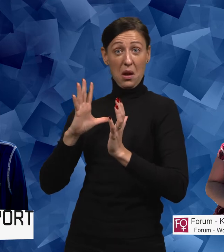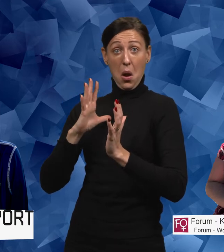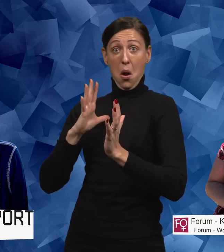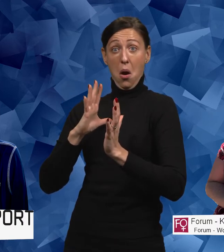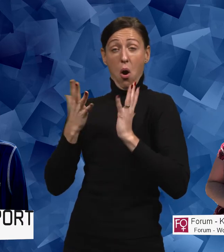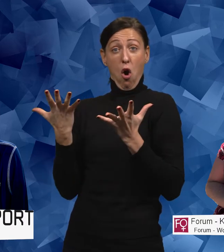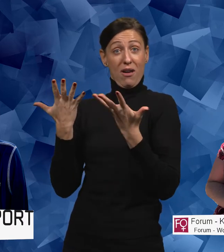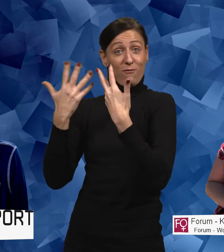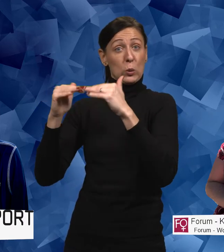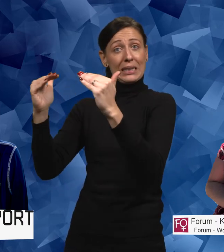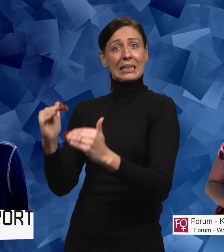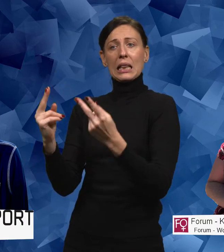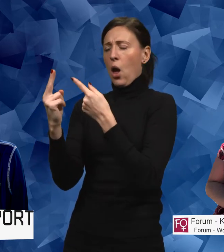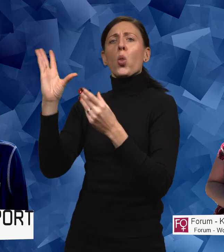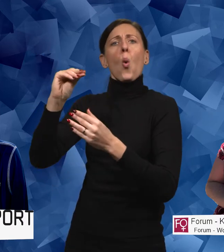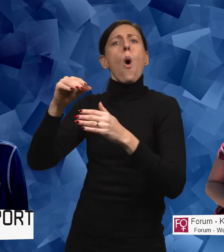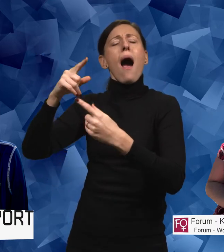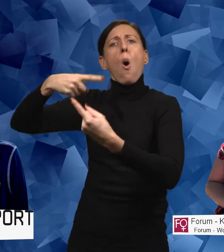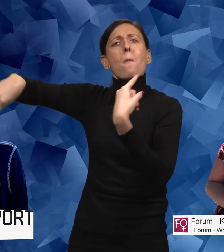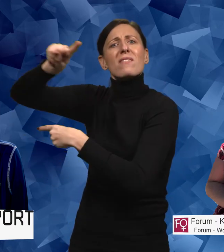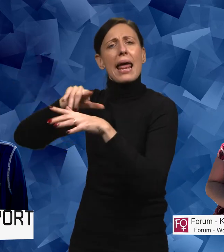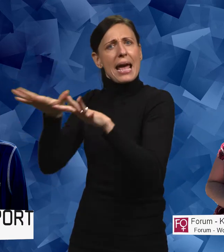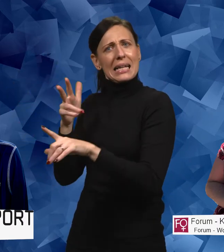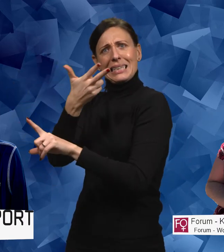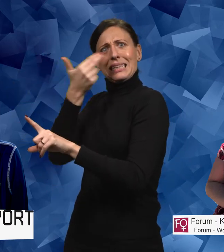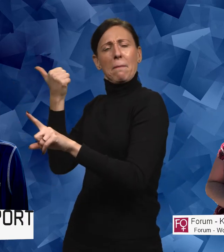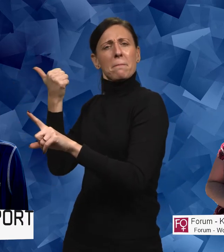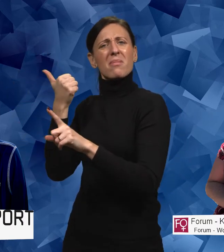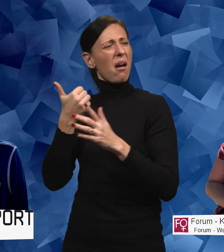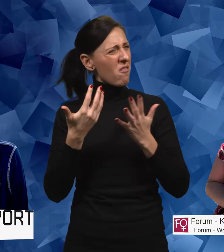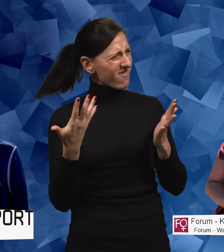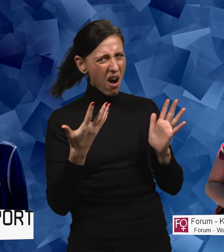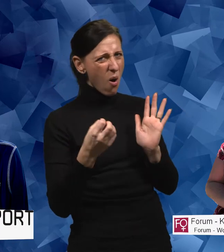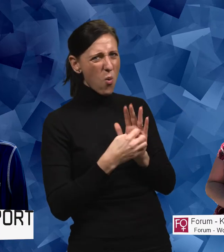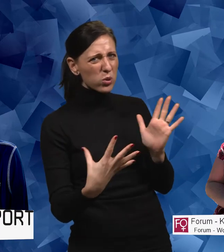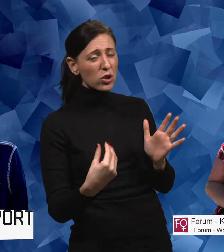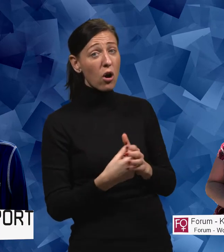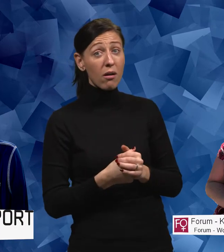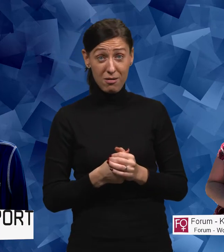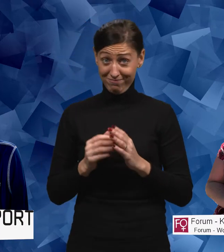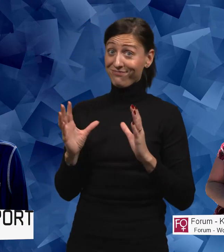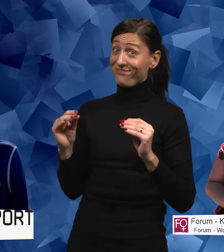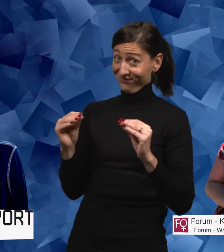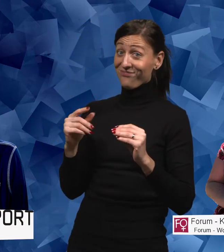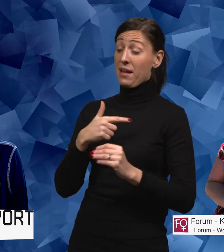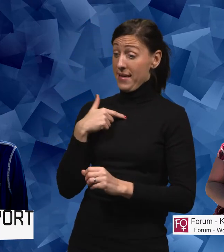funktionsnedsättning. Då reagerar omgivningen fortare. Vad kan det bero på? Ja, vi jobbade ju mycket med en